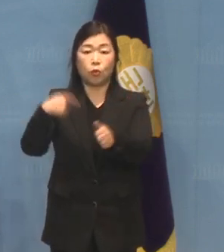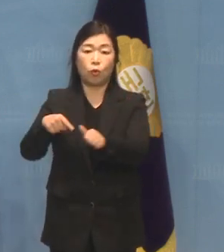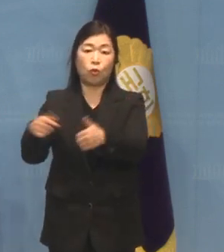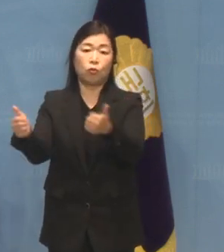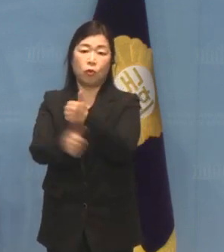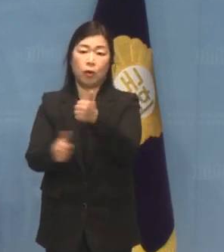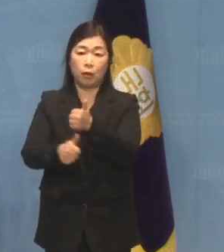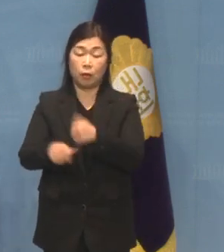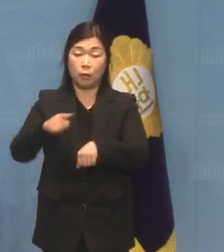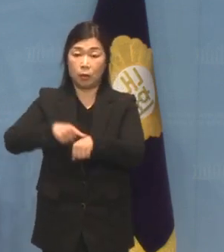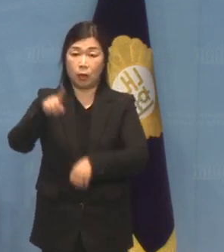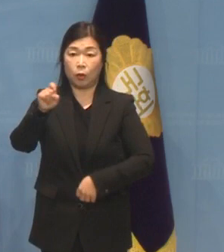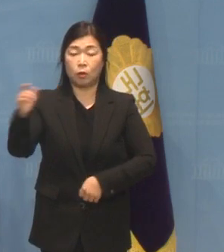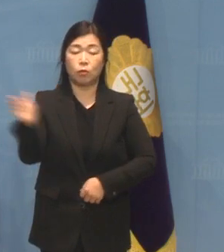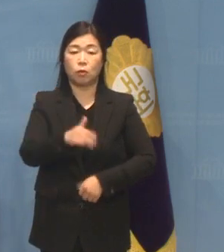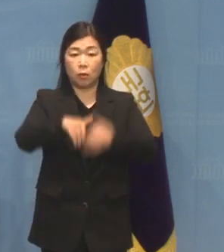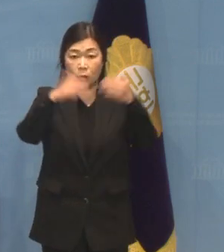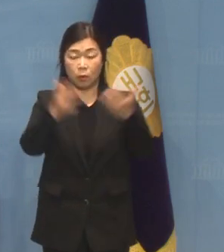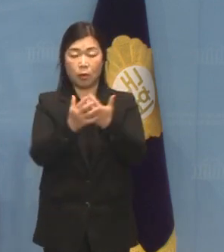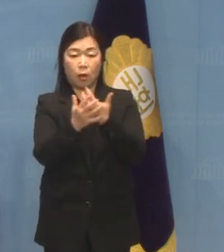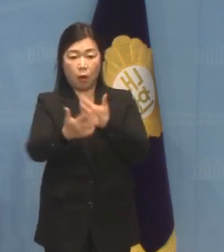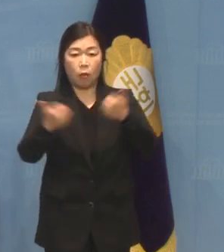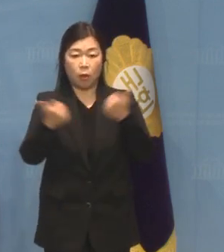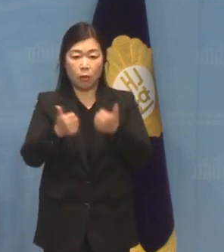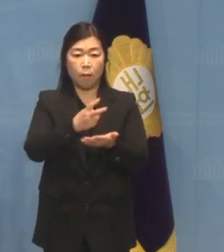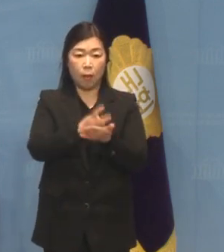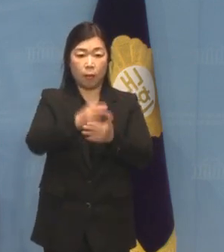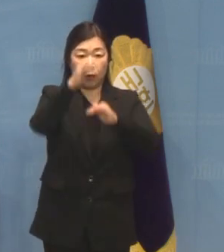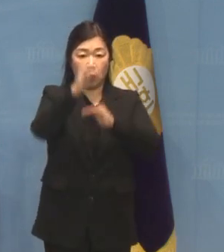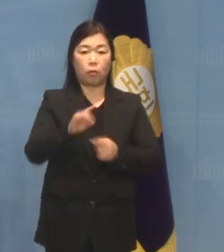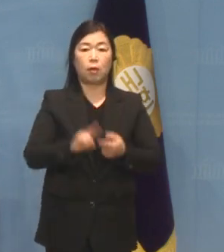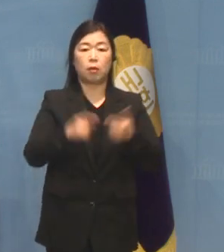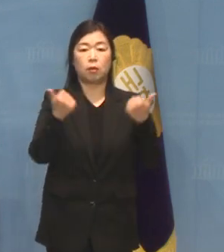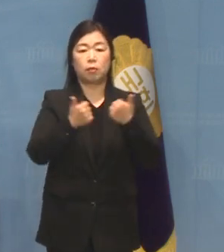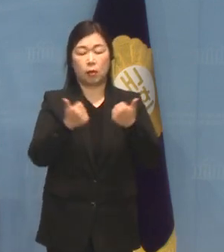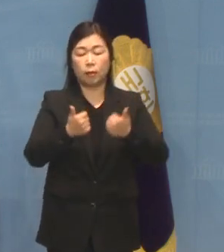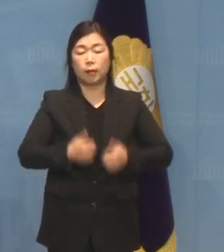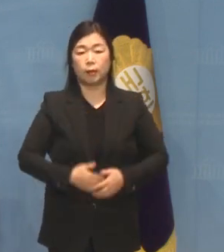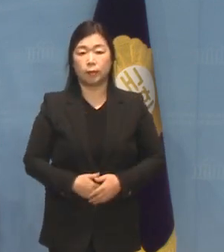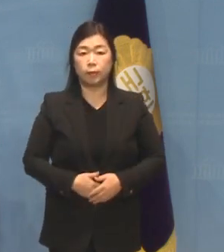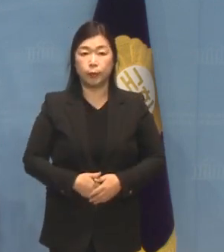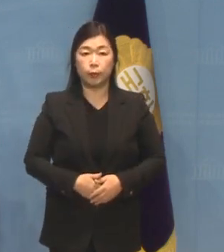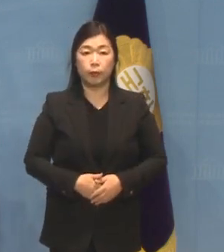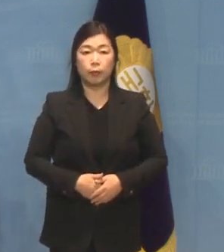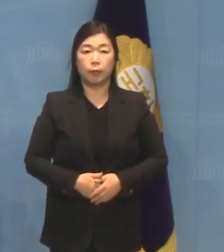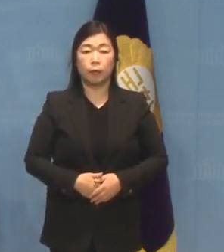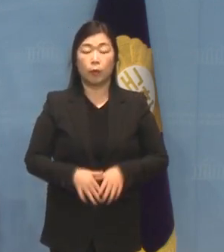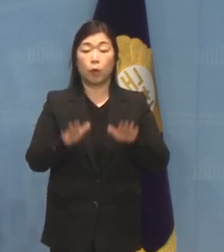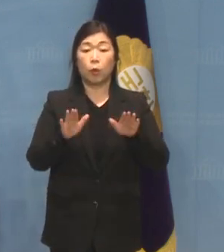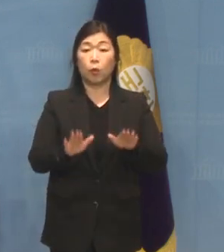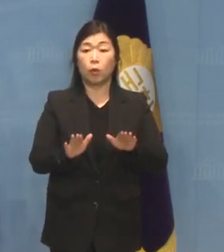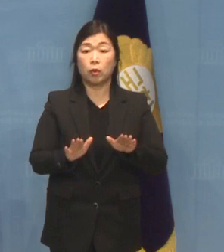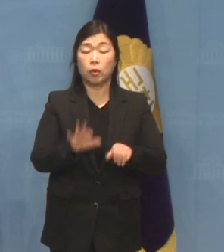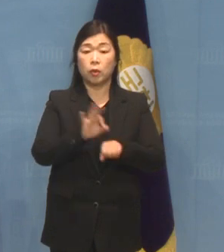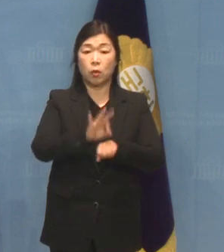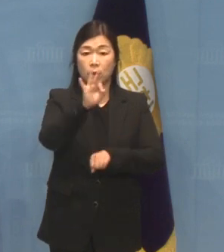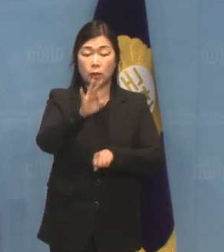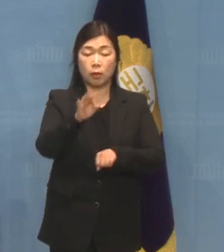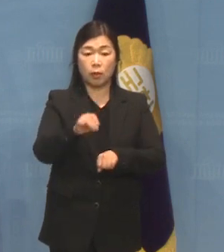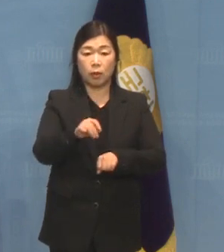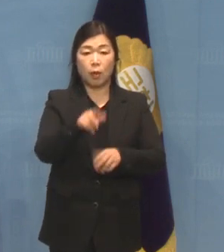11시부터 전체 일을 열어 법률안을 심사하고 있습니다 오늘 10시